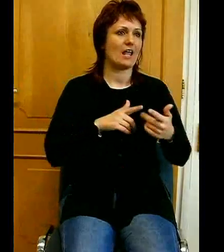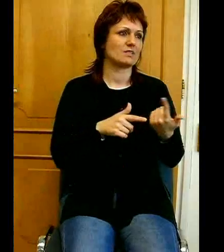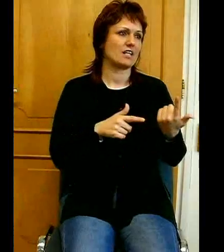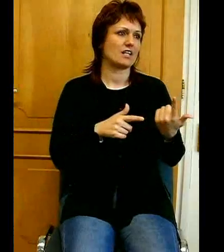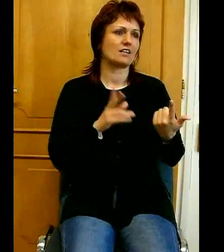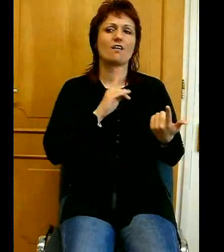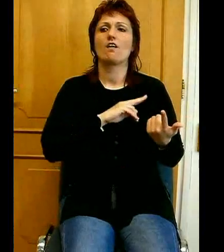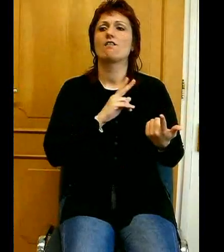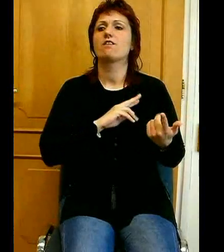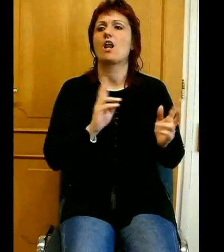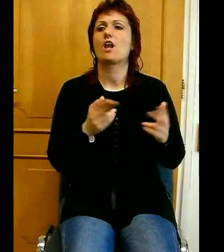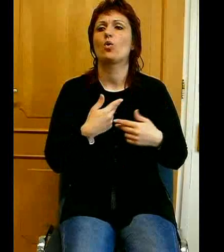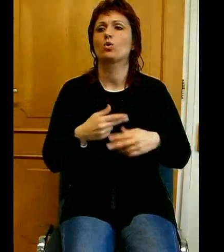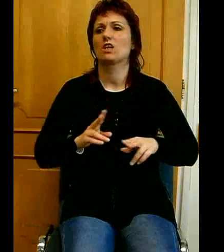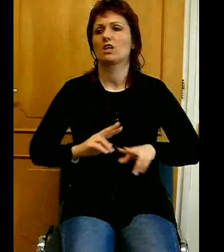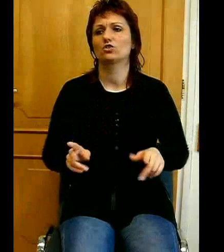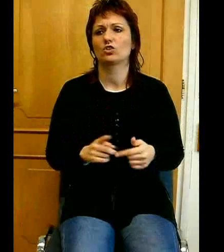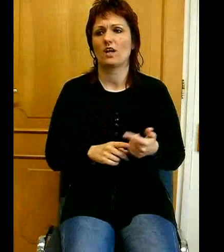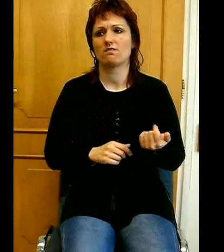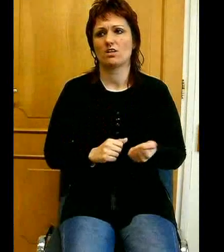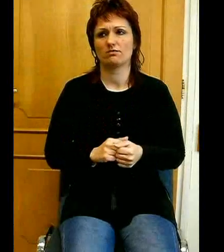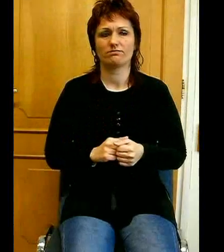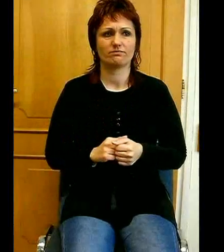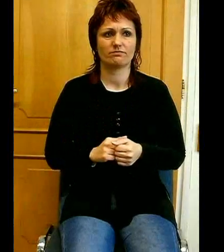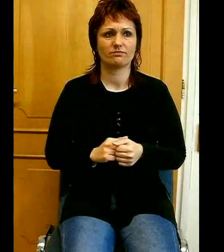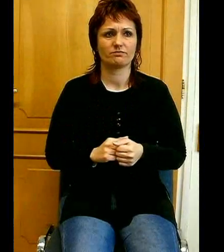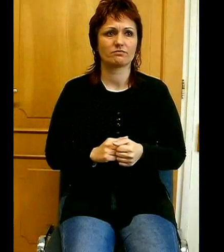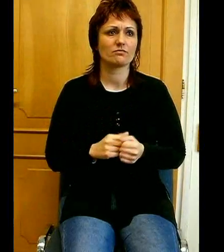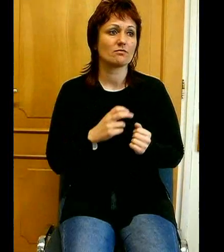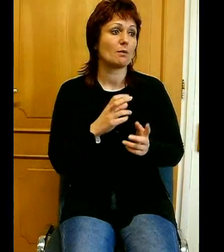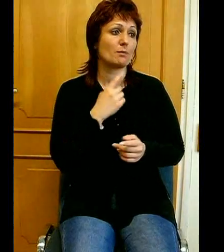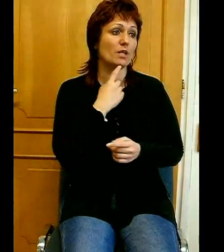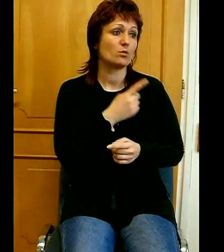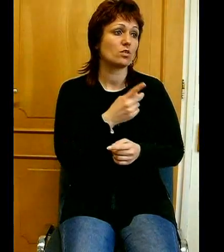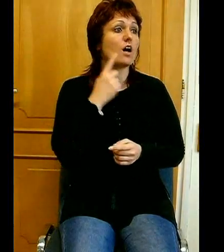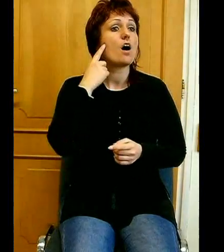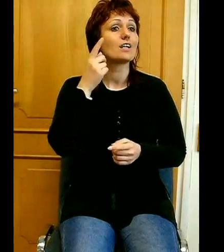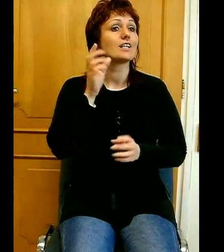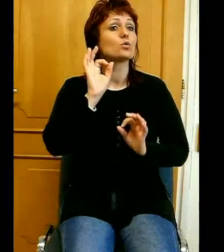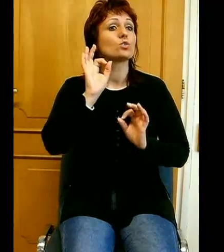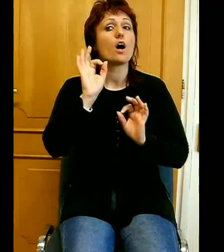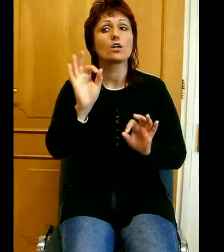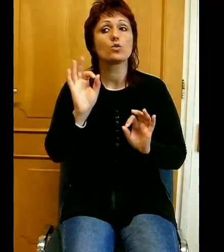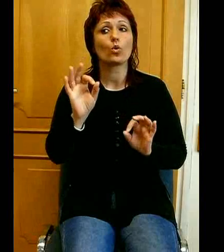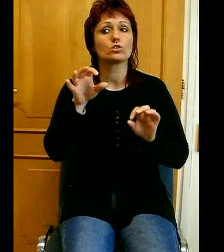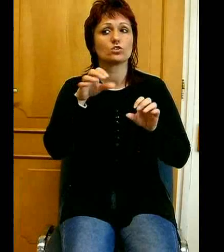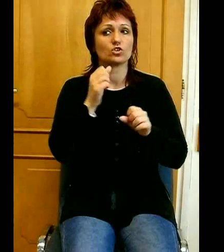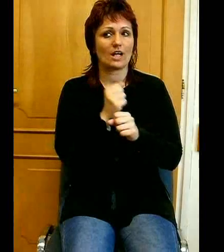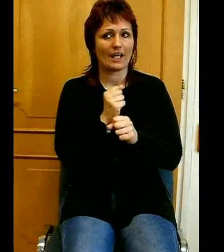azt mondja, hogy aki tudna jót cselekedni és nem cselekszi, bűne az annak. Nem kell